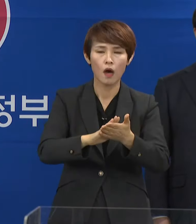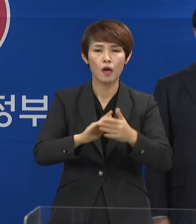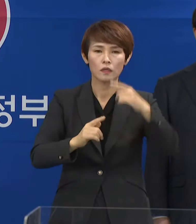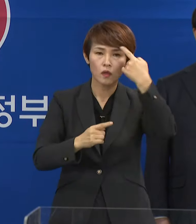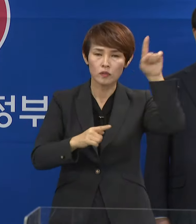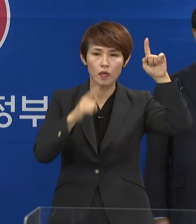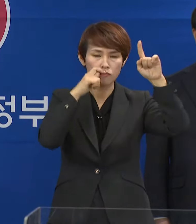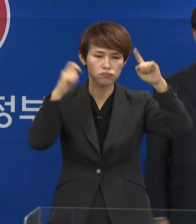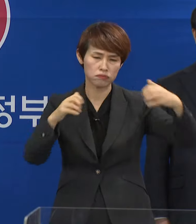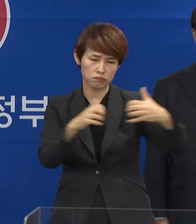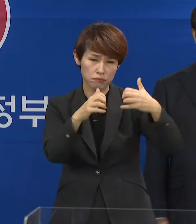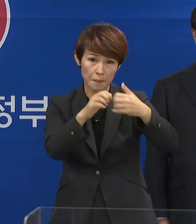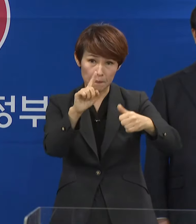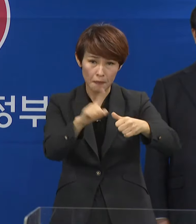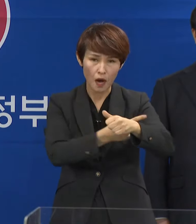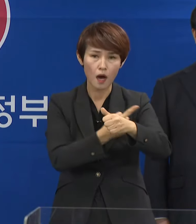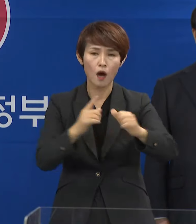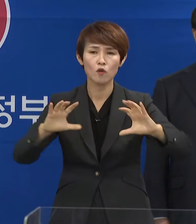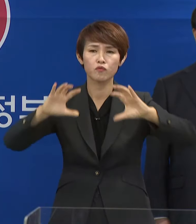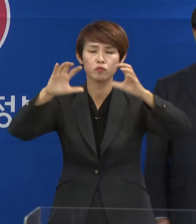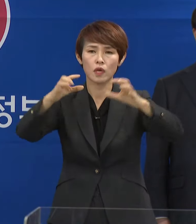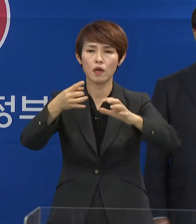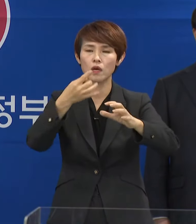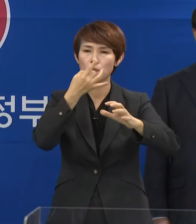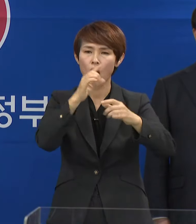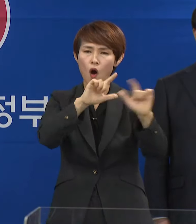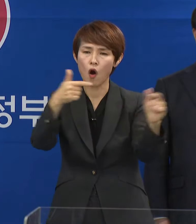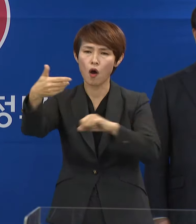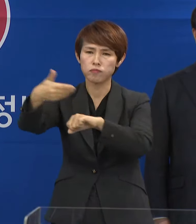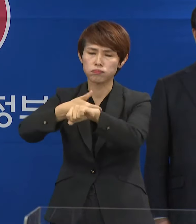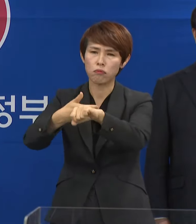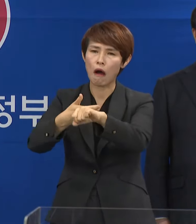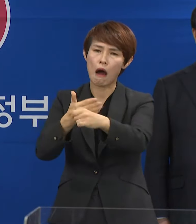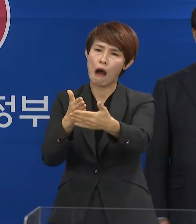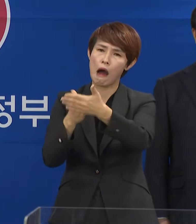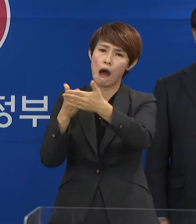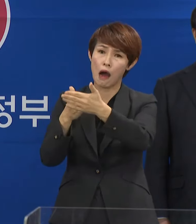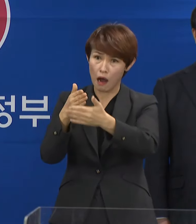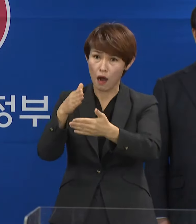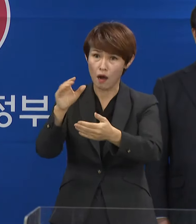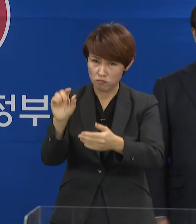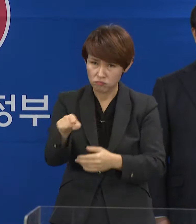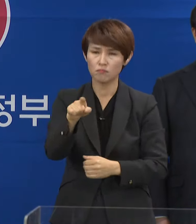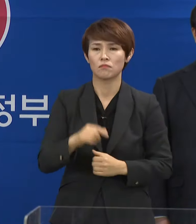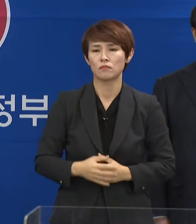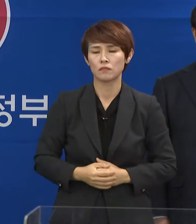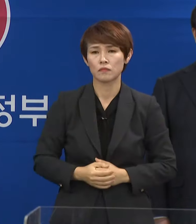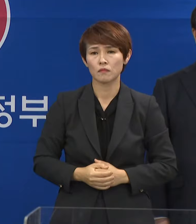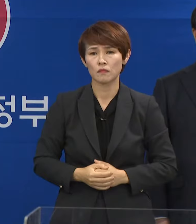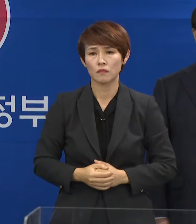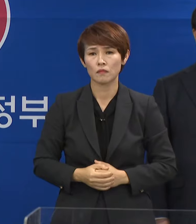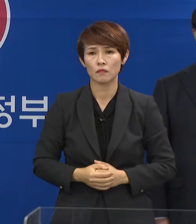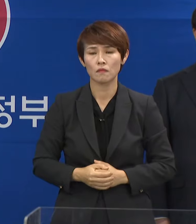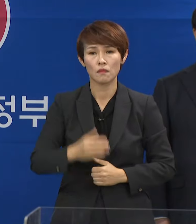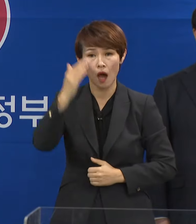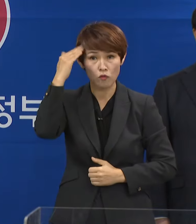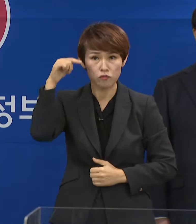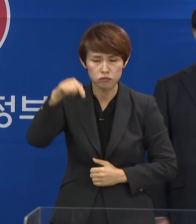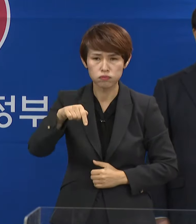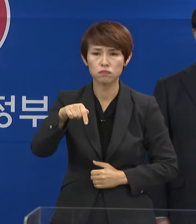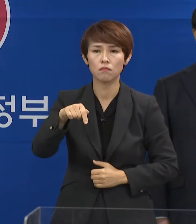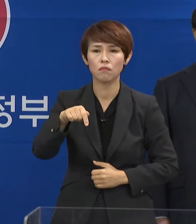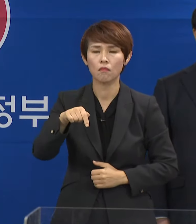전쟁 등으로 국제 곡물 공급망이 불안해지는 상황이라 더욱 그렇습니다. 그러나 우리는